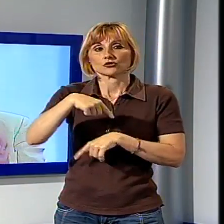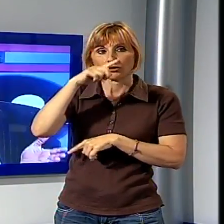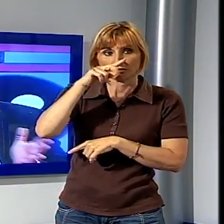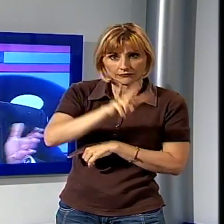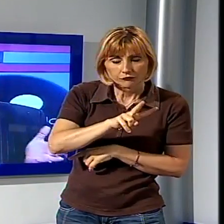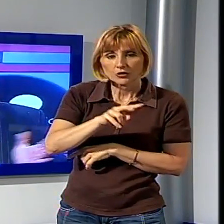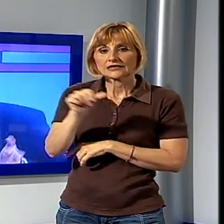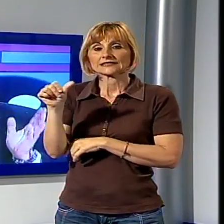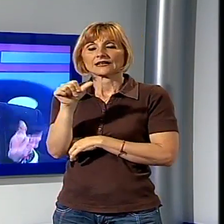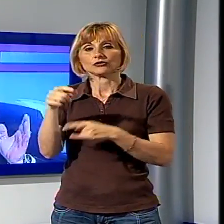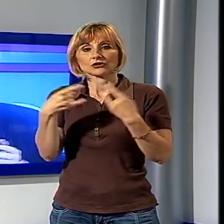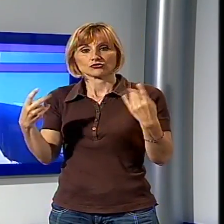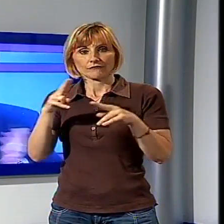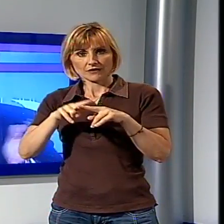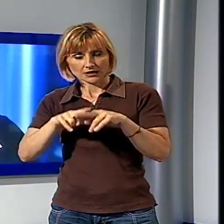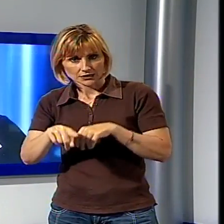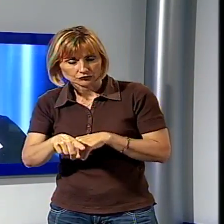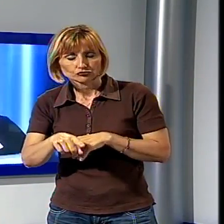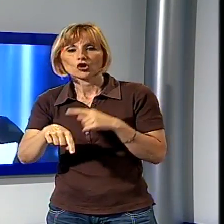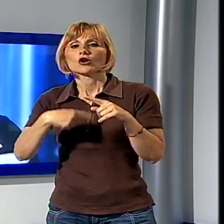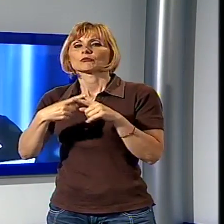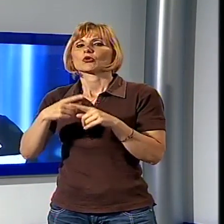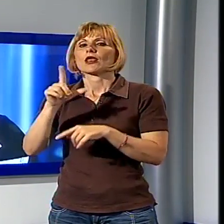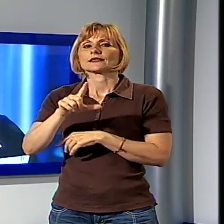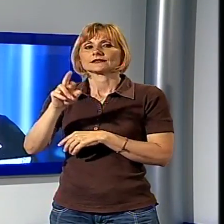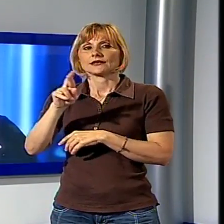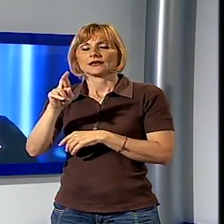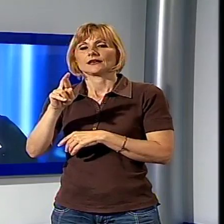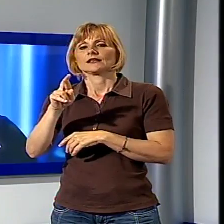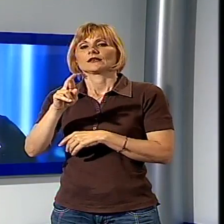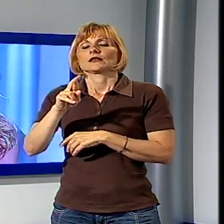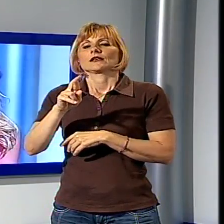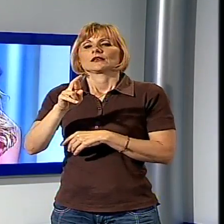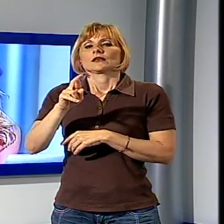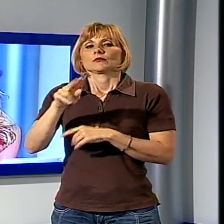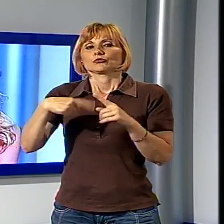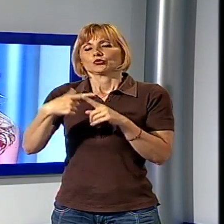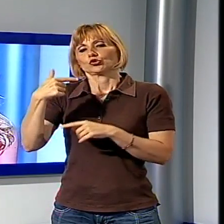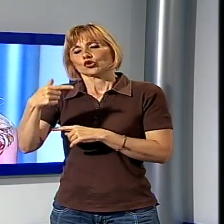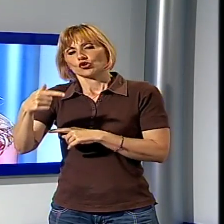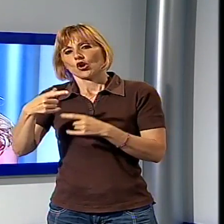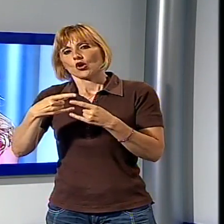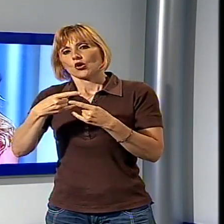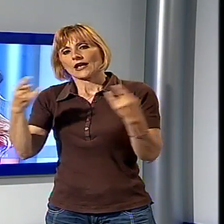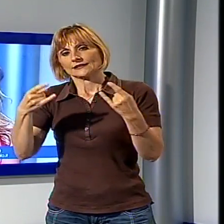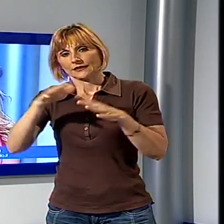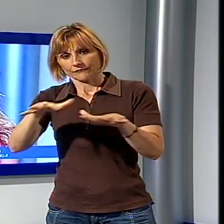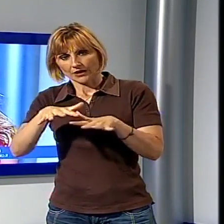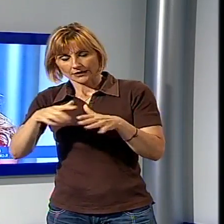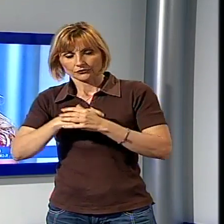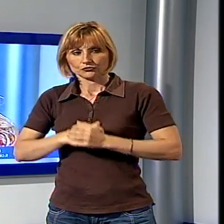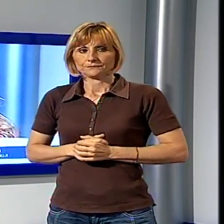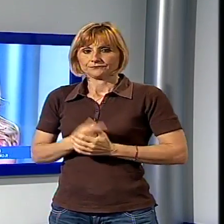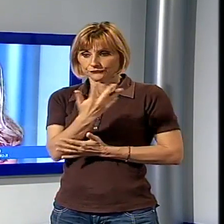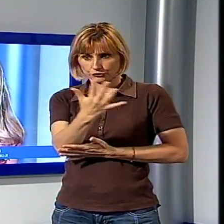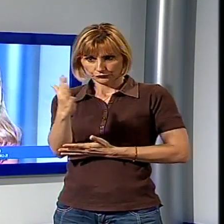Enrico Salvadori della Nazione di Viareggio Letizia Tassinari di TgRegione.it e Silvia Toniolo della Gazzetta di Viareggio Tra